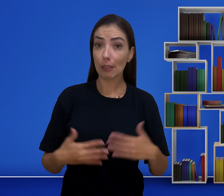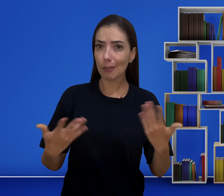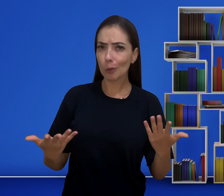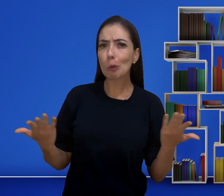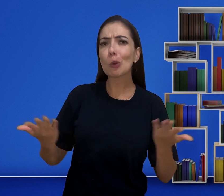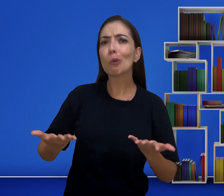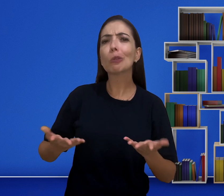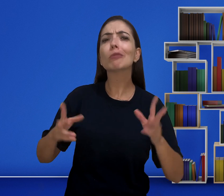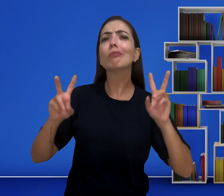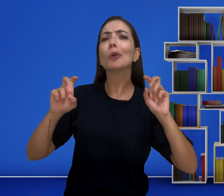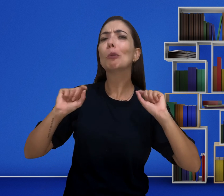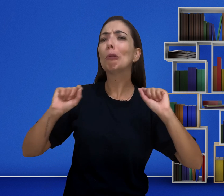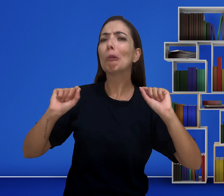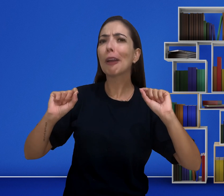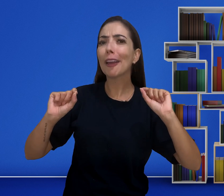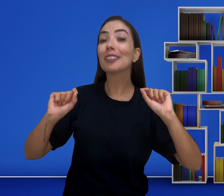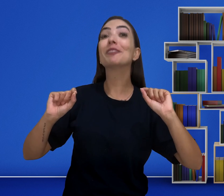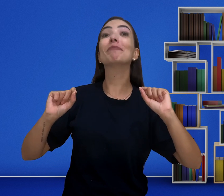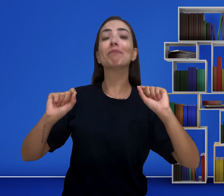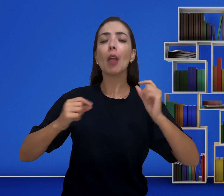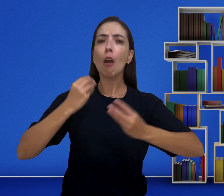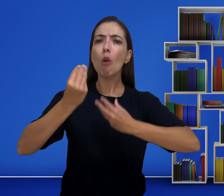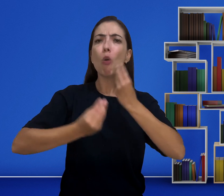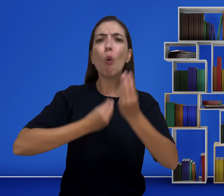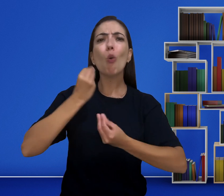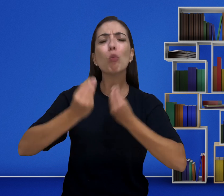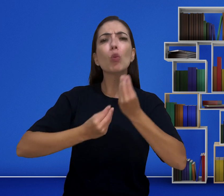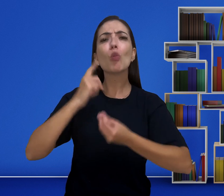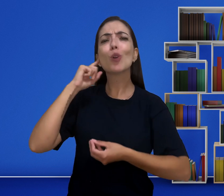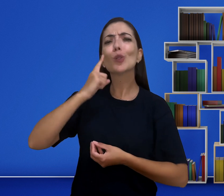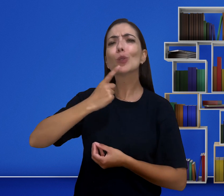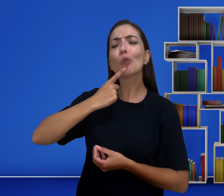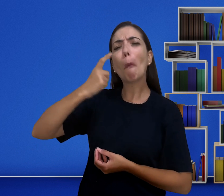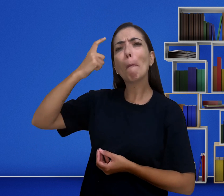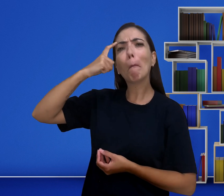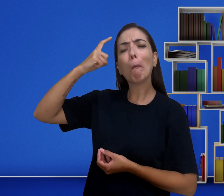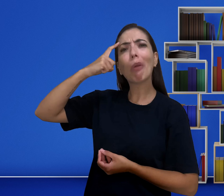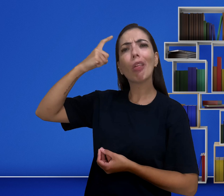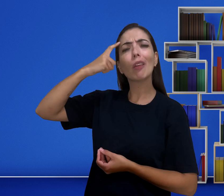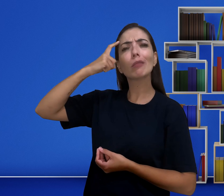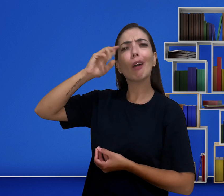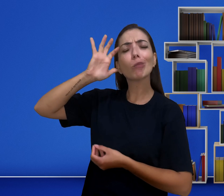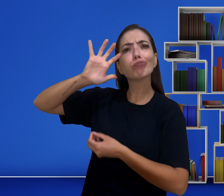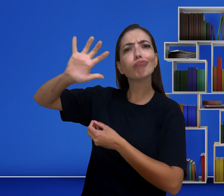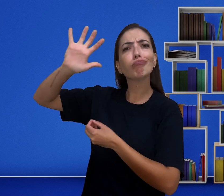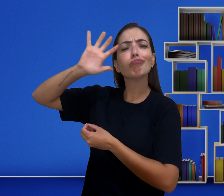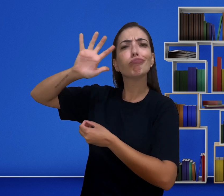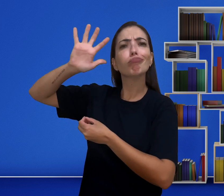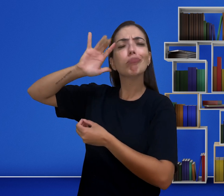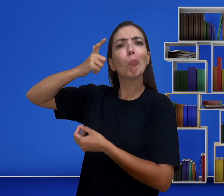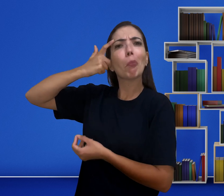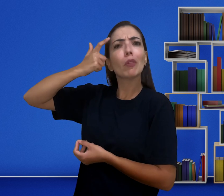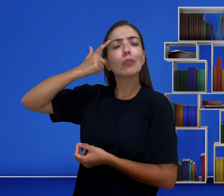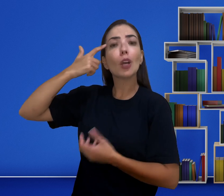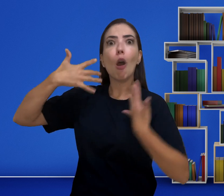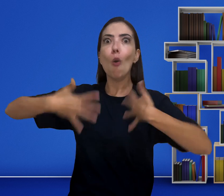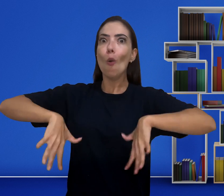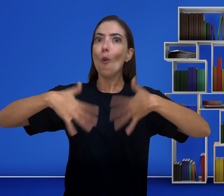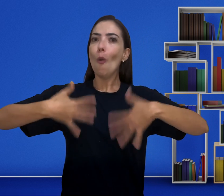E hoje nós falaremos sobre como os surdos pensam. Muito interessante,